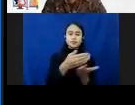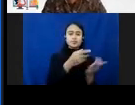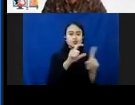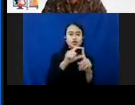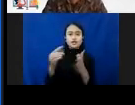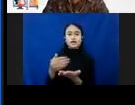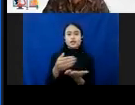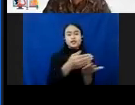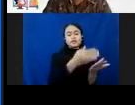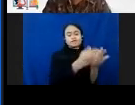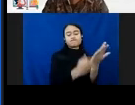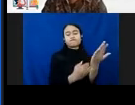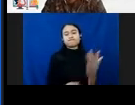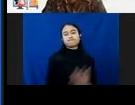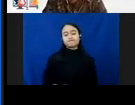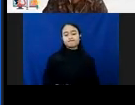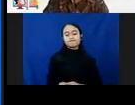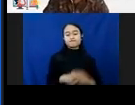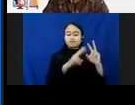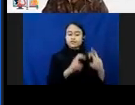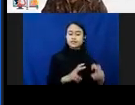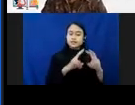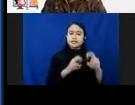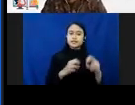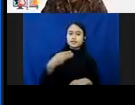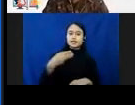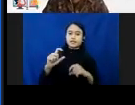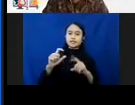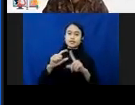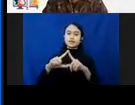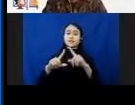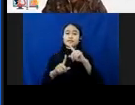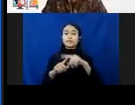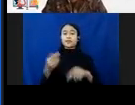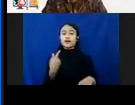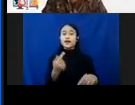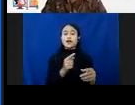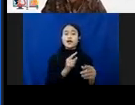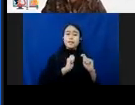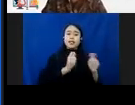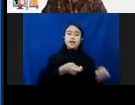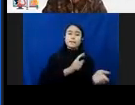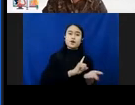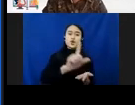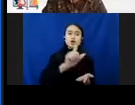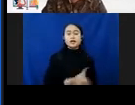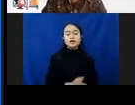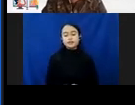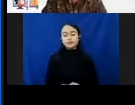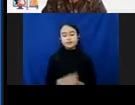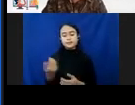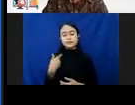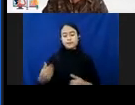-riset inovatif dilakukan oleh EGPAT Indonesia. Ada pelaporan. Baru ini yang bisa kami lakukan. Ada